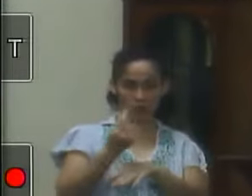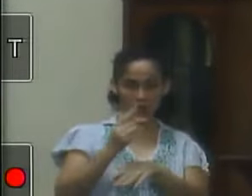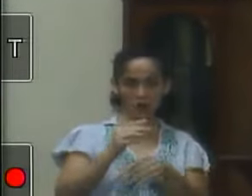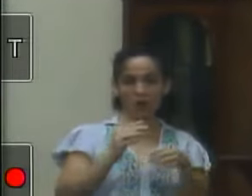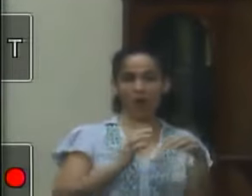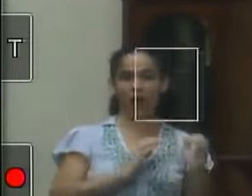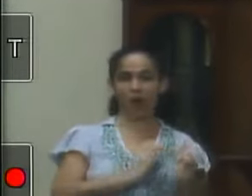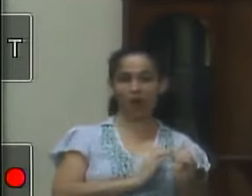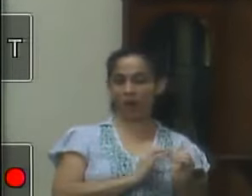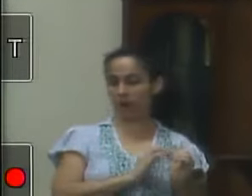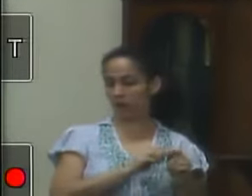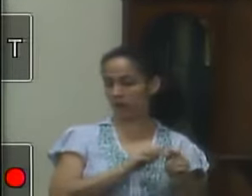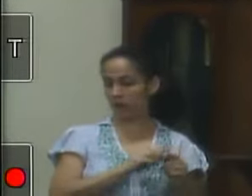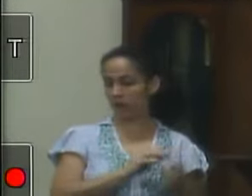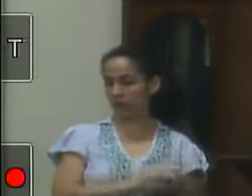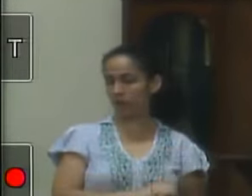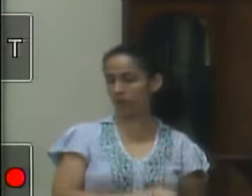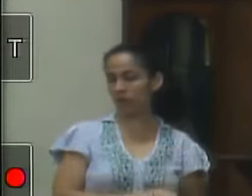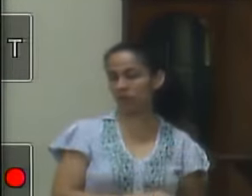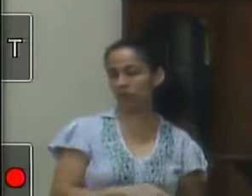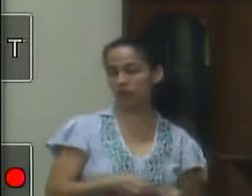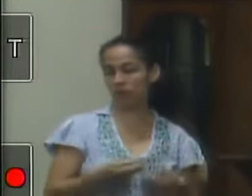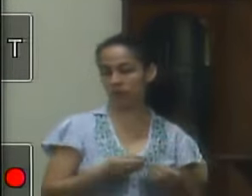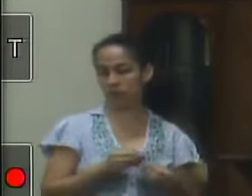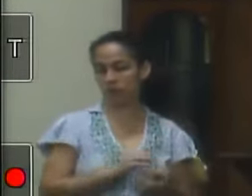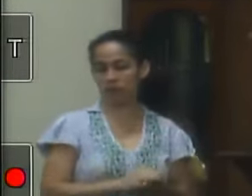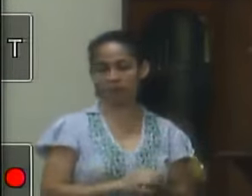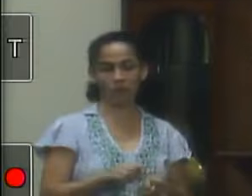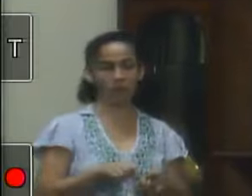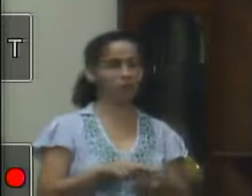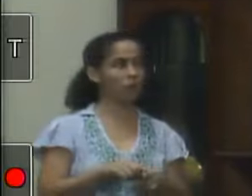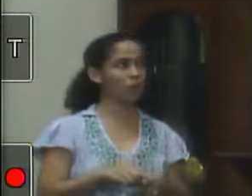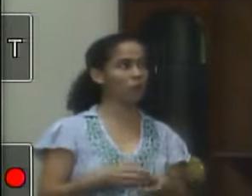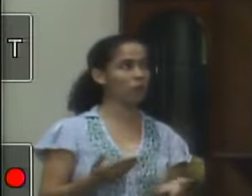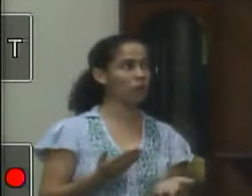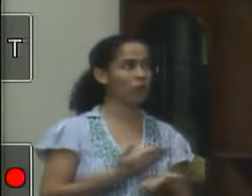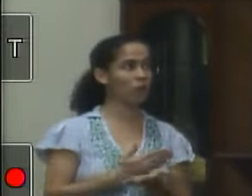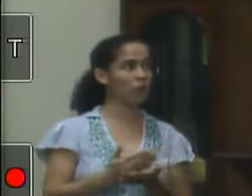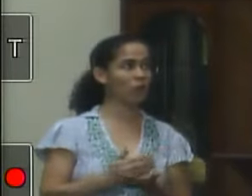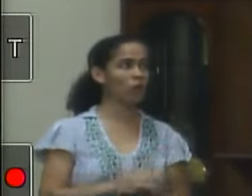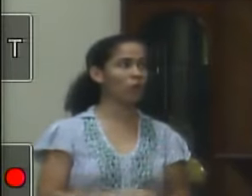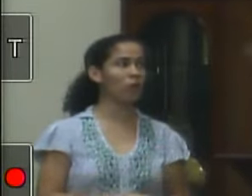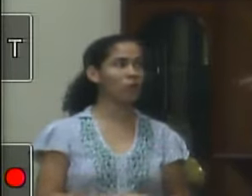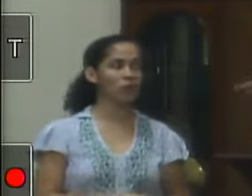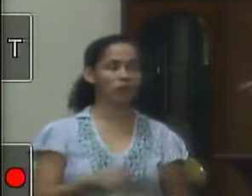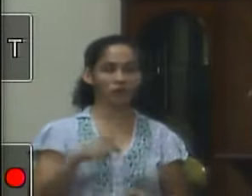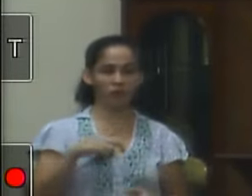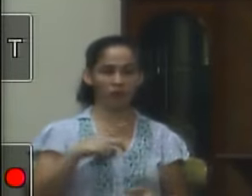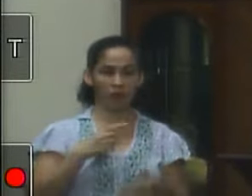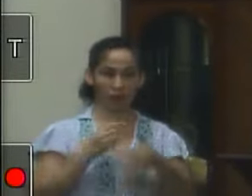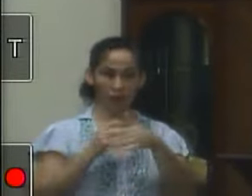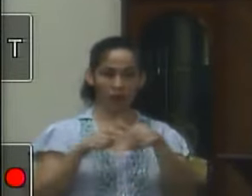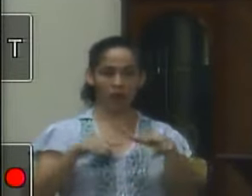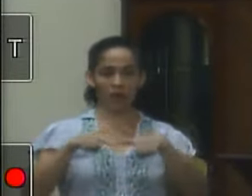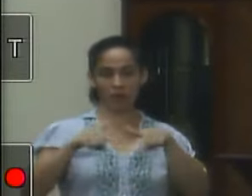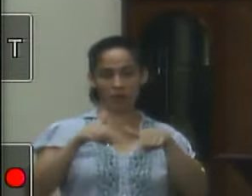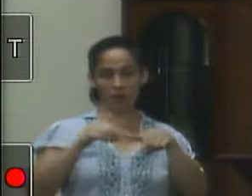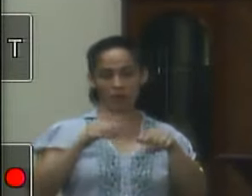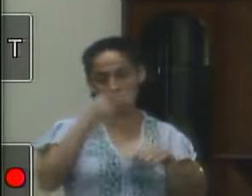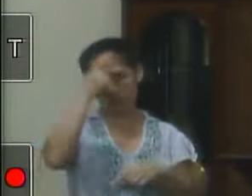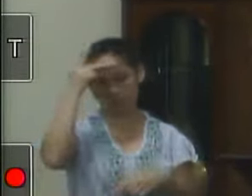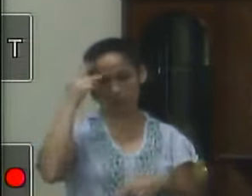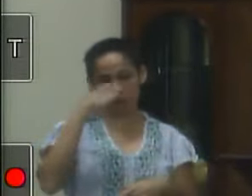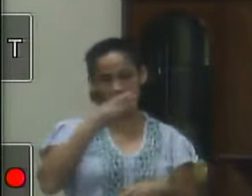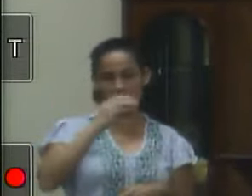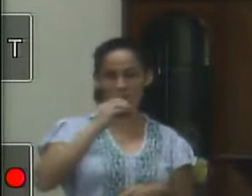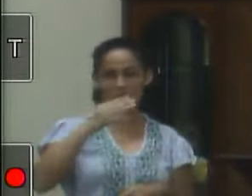o fluxo de carros de Valença mas também vai passar porque vai dar emprego dentro do município de Valença